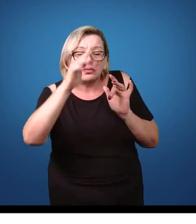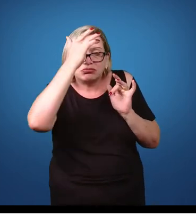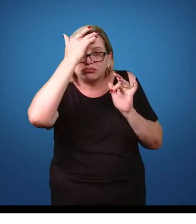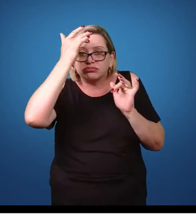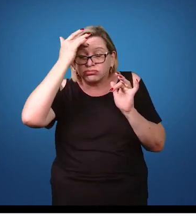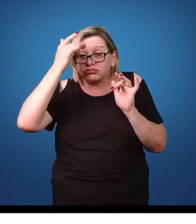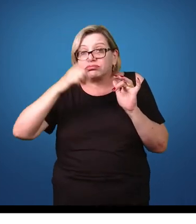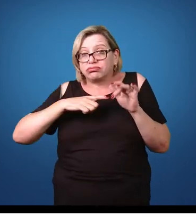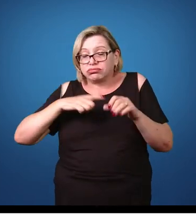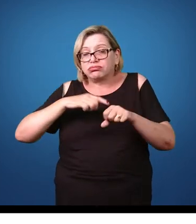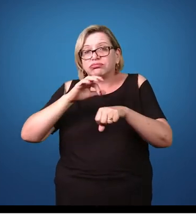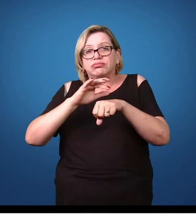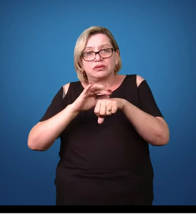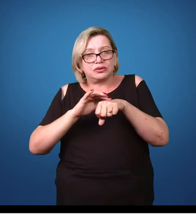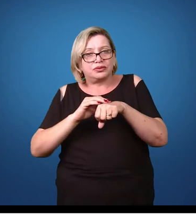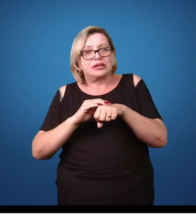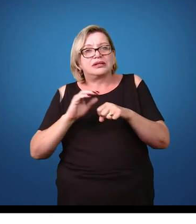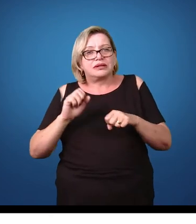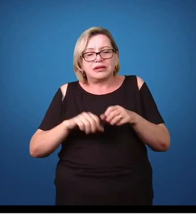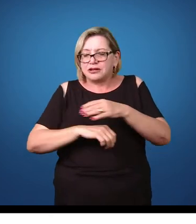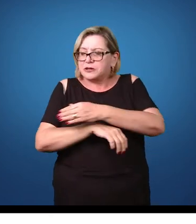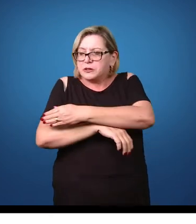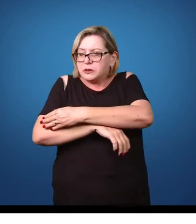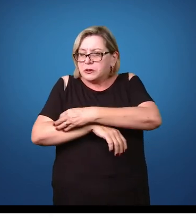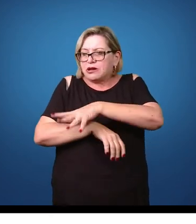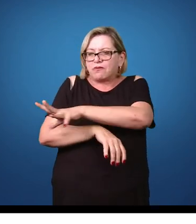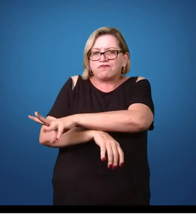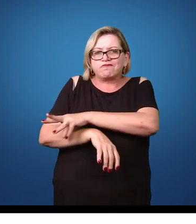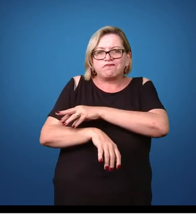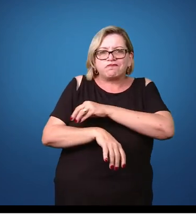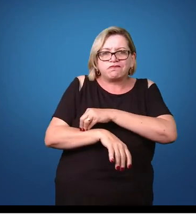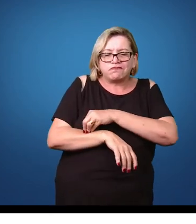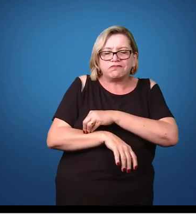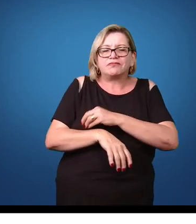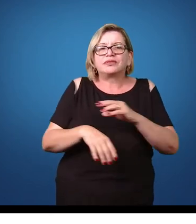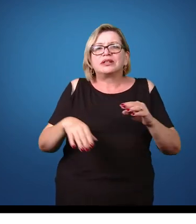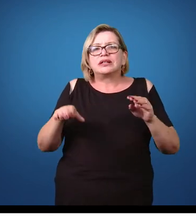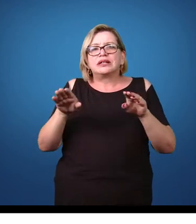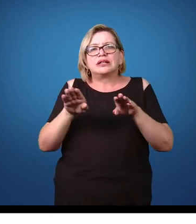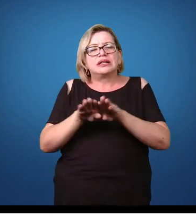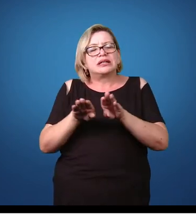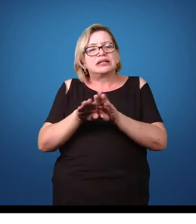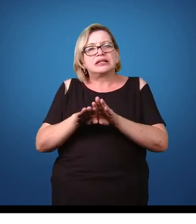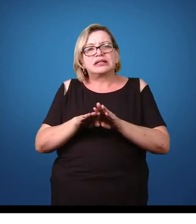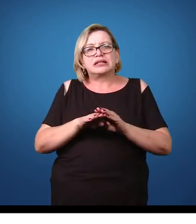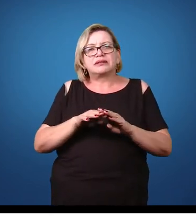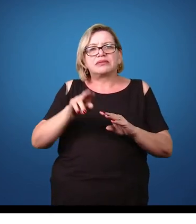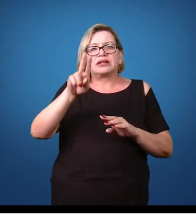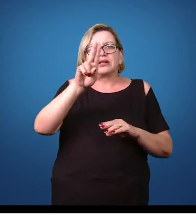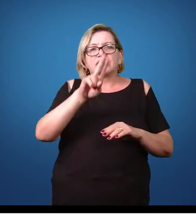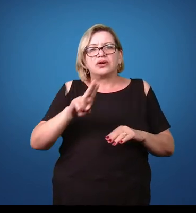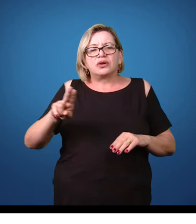muitas vezes, então esse contato direto pode ser uma forma de transmissão,